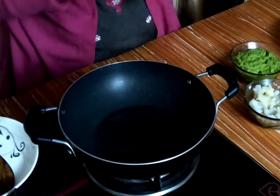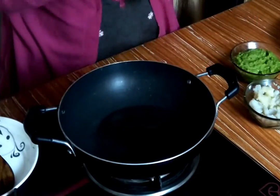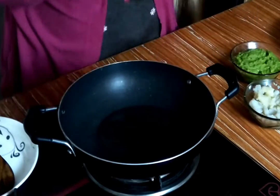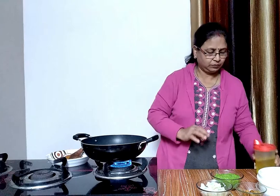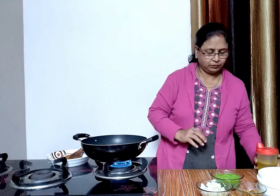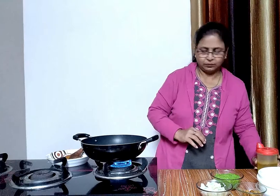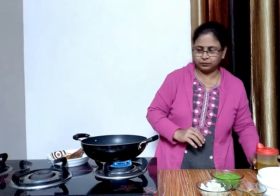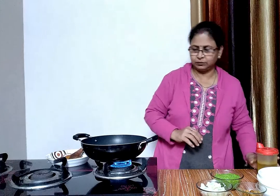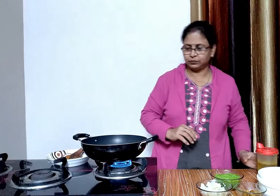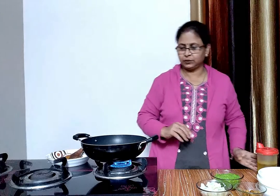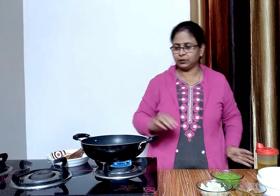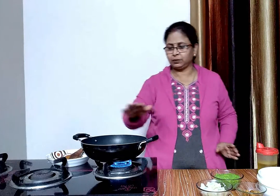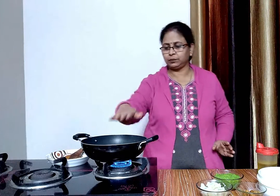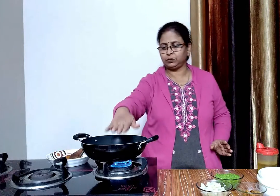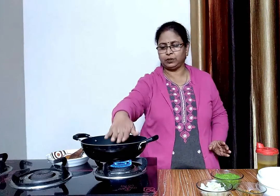और थोड़ा गरम होने देंगे